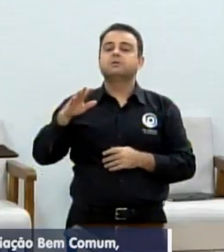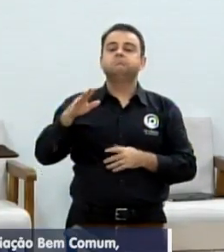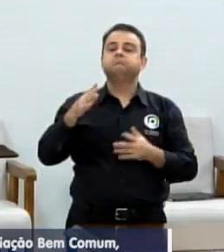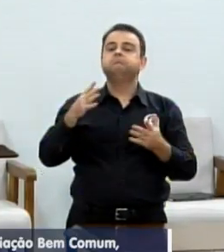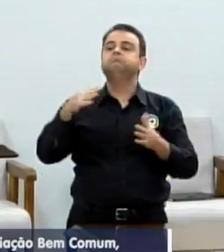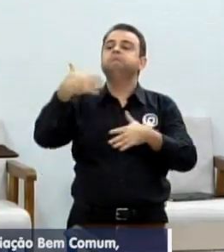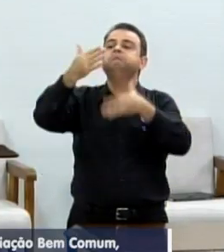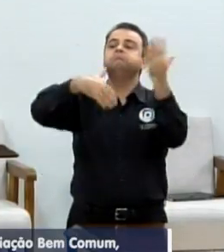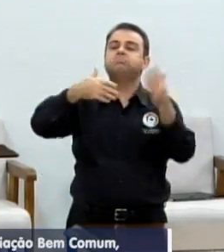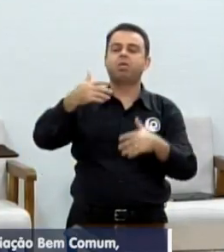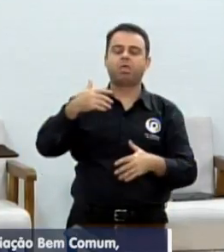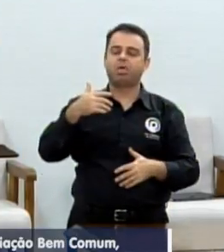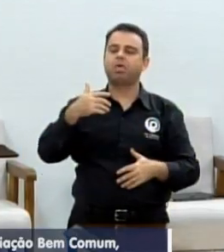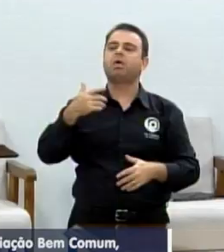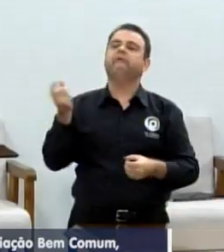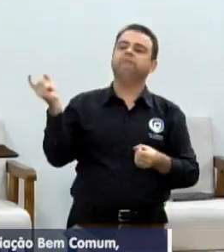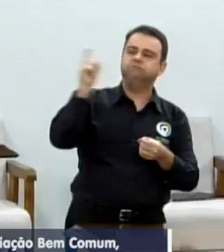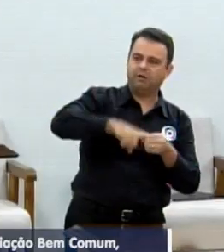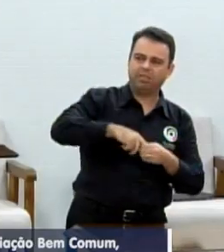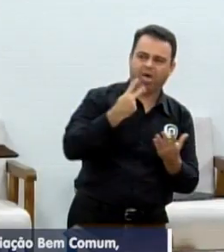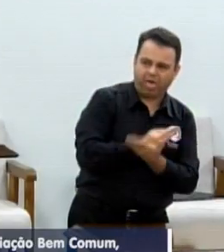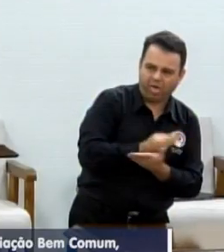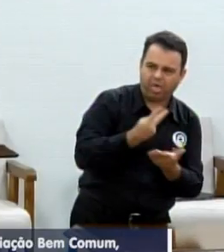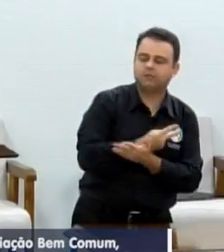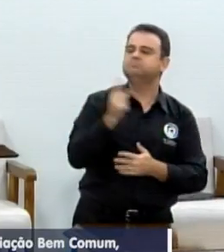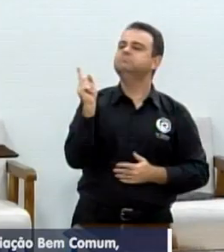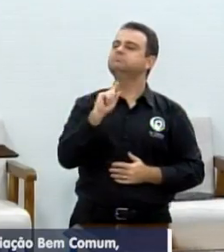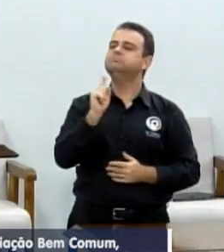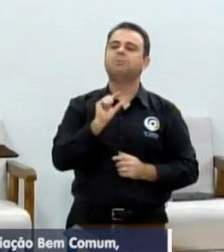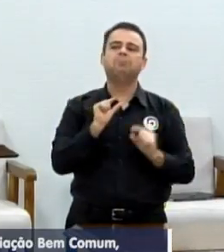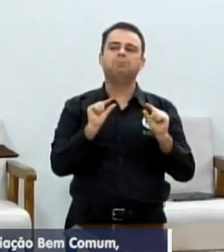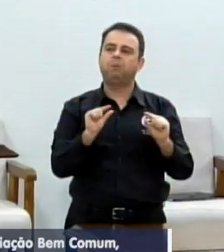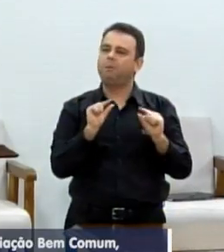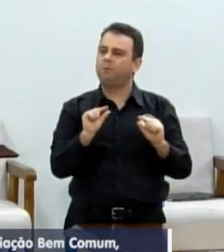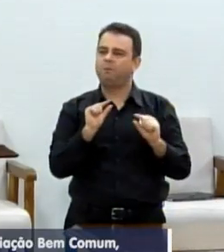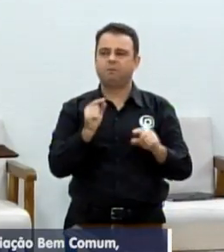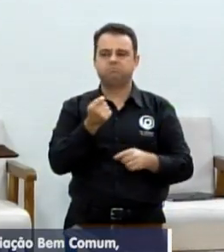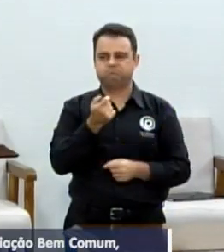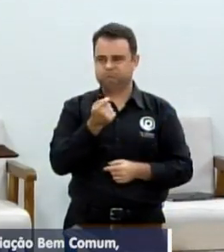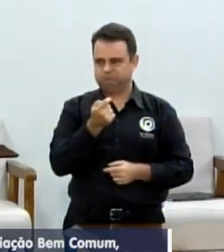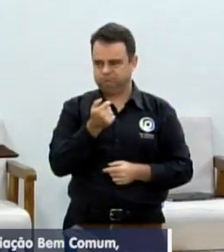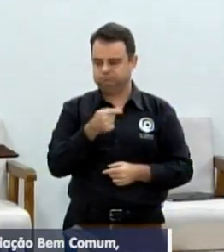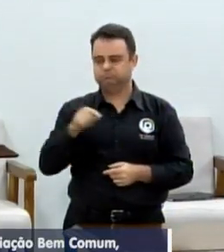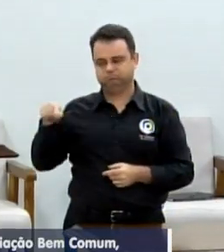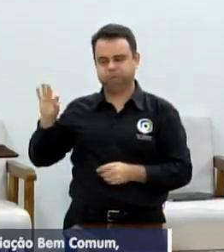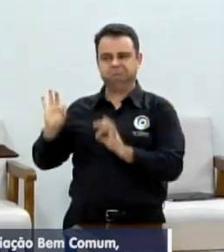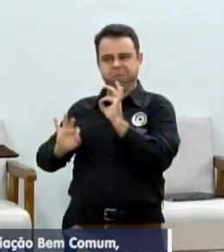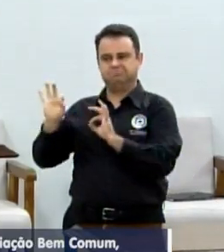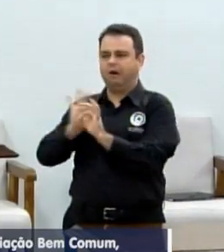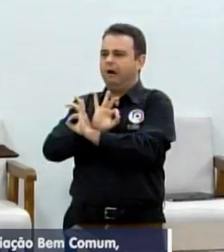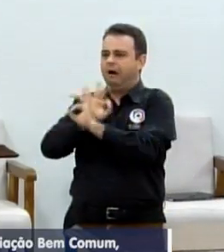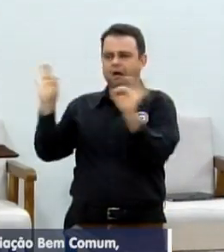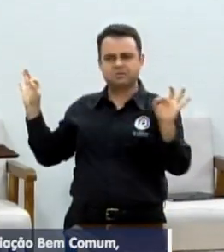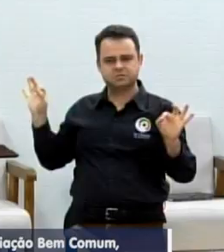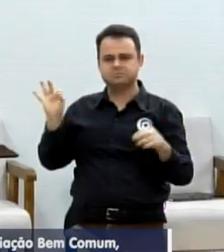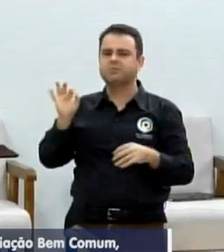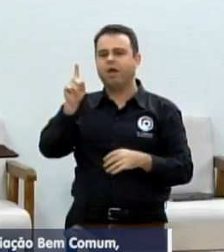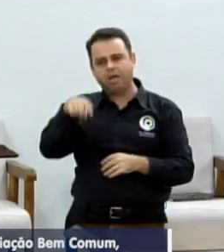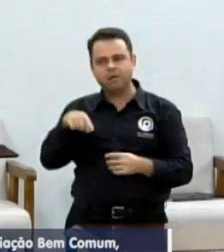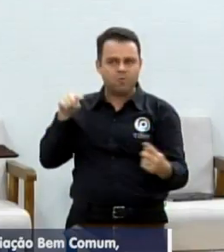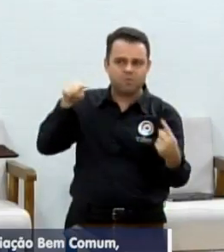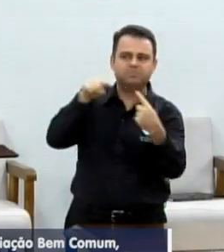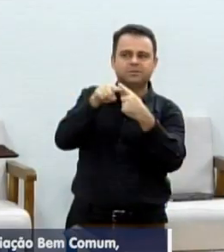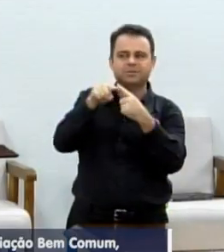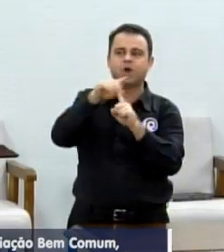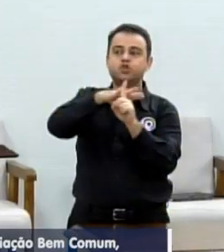trabalho bem feito, um trabalho que realmente atende as necessidades da sociedade, ele é visto e